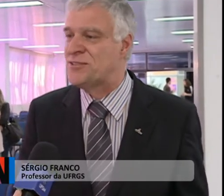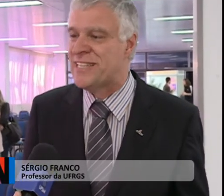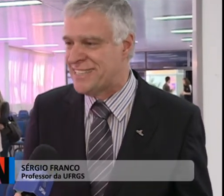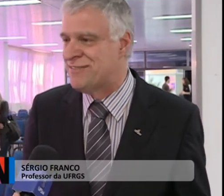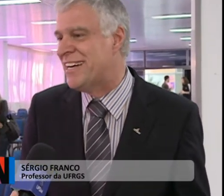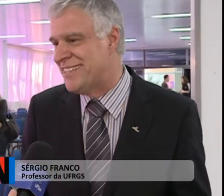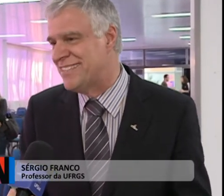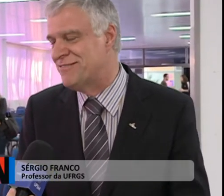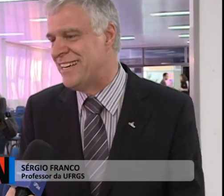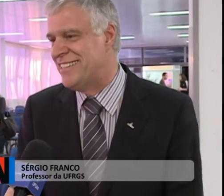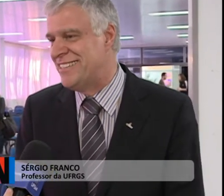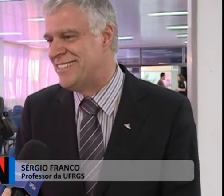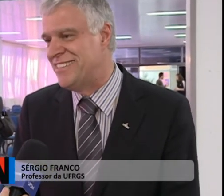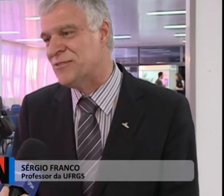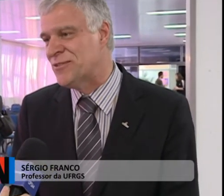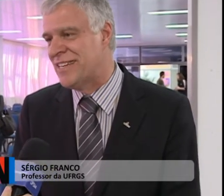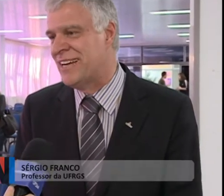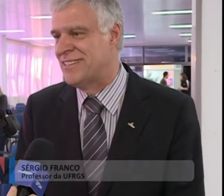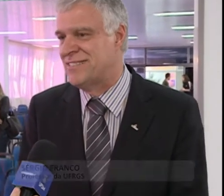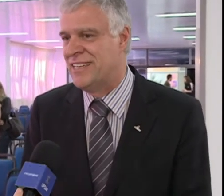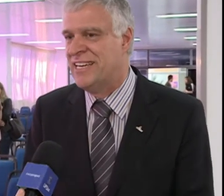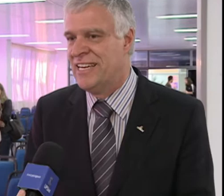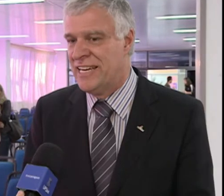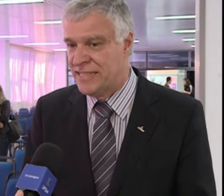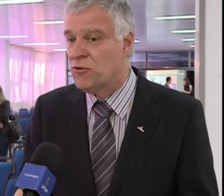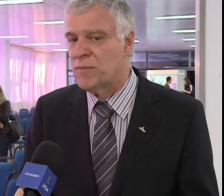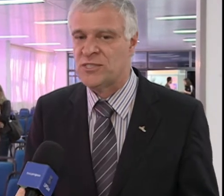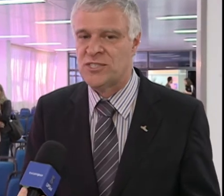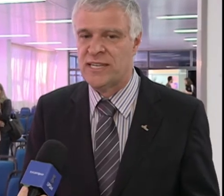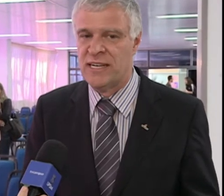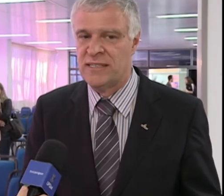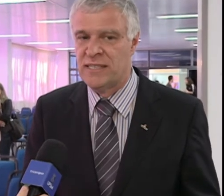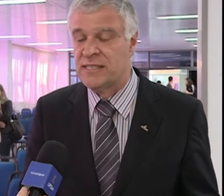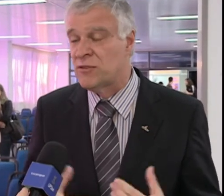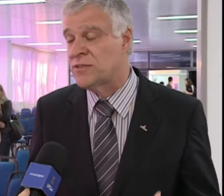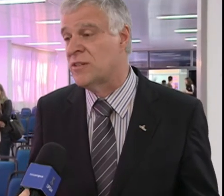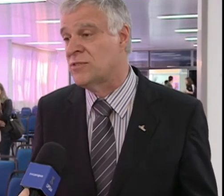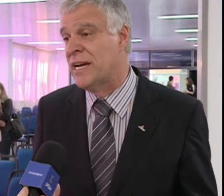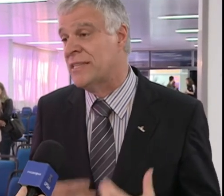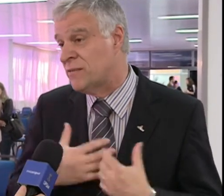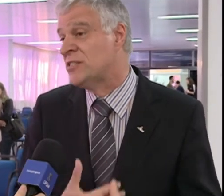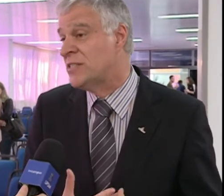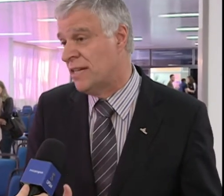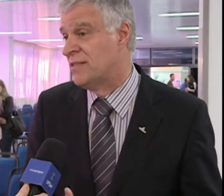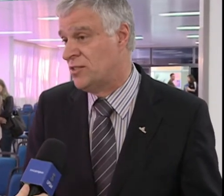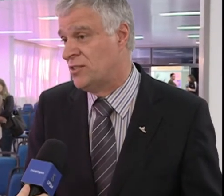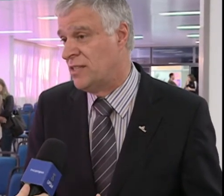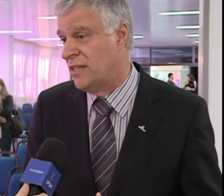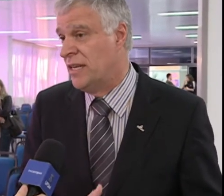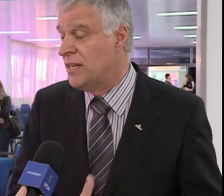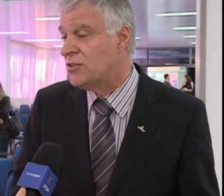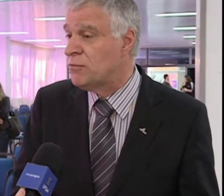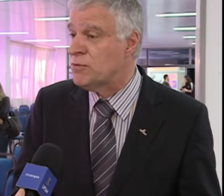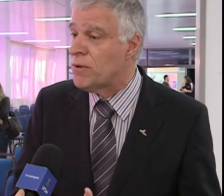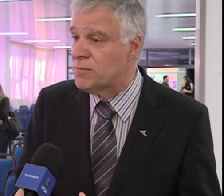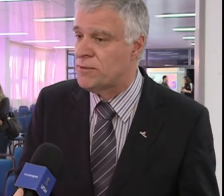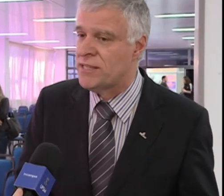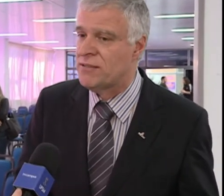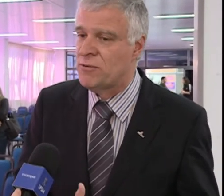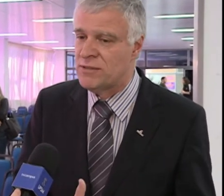externa vai encontrar, quer dizer, tem como a gente chegar e ter noção já das fragilidades que a gente tem. Isso é muito bom porque quando